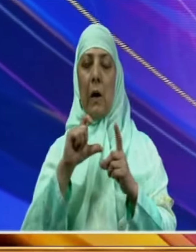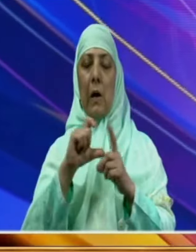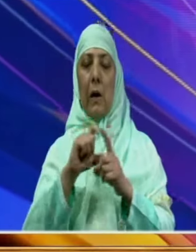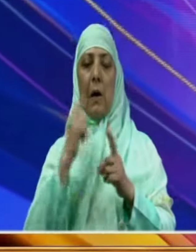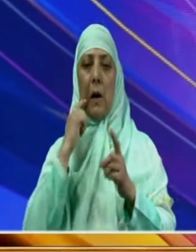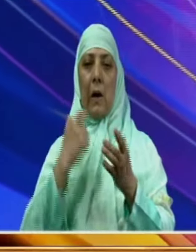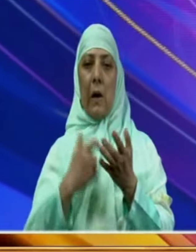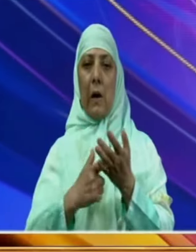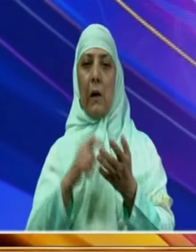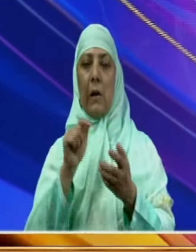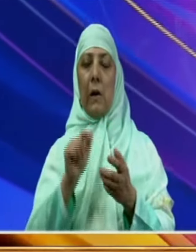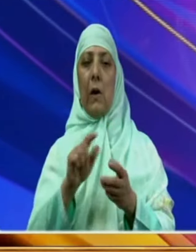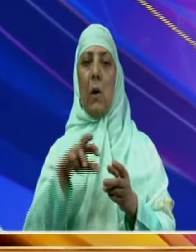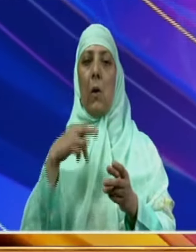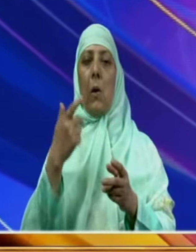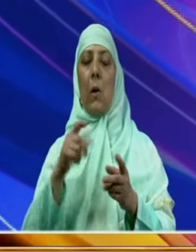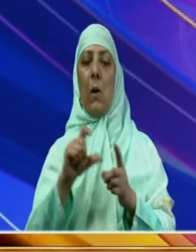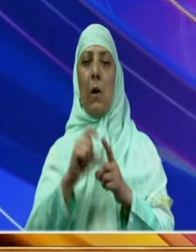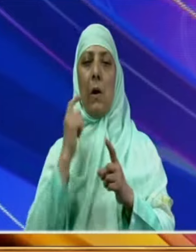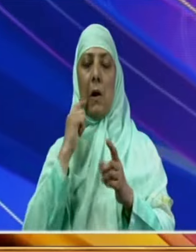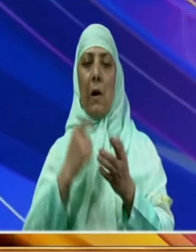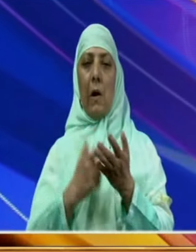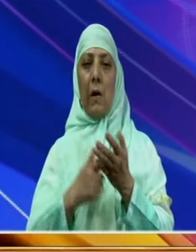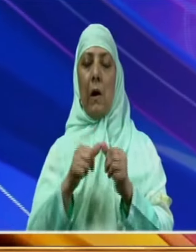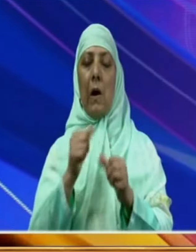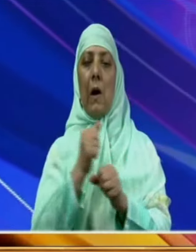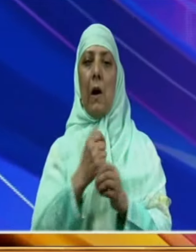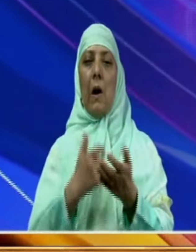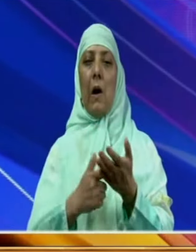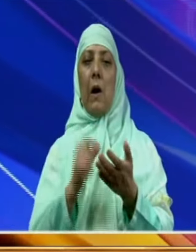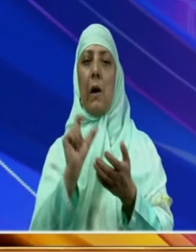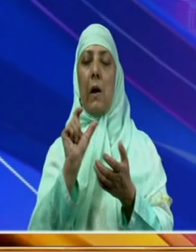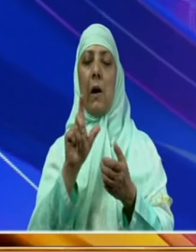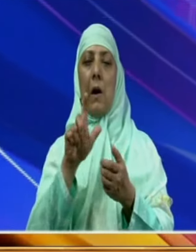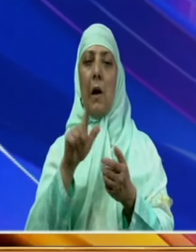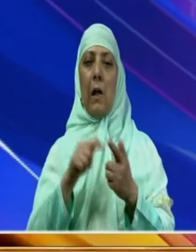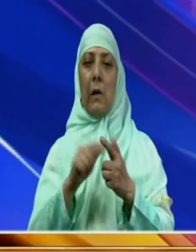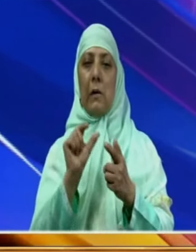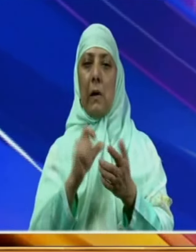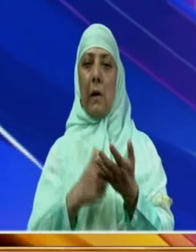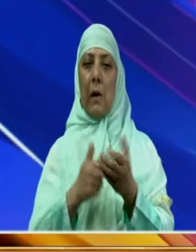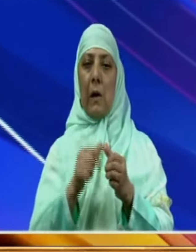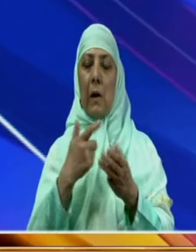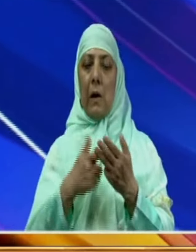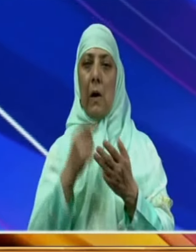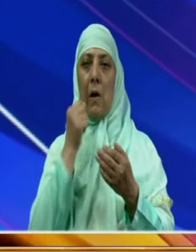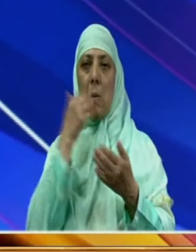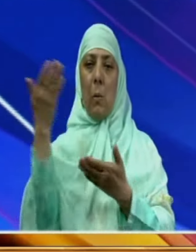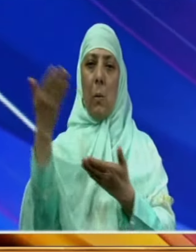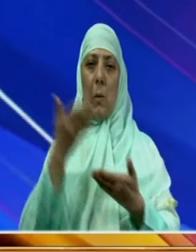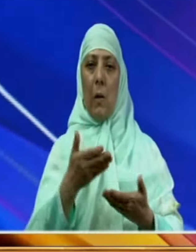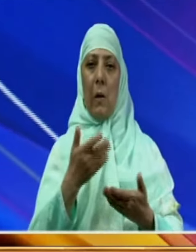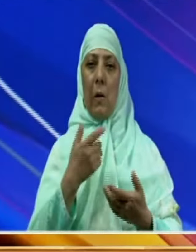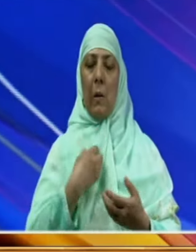اور ڈائریکٹر ایگریکلچر کشمیر نے وفد کا گھرم جوشی سے استقبال کیا